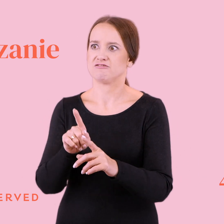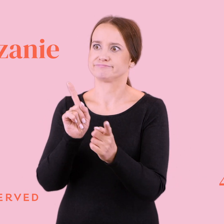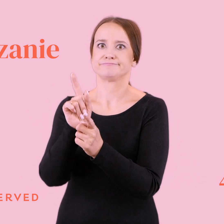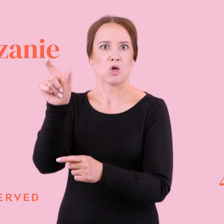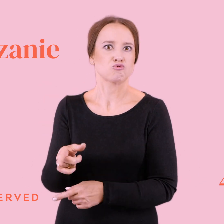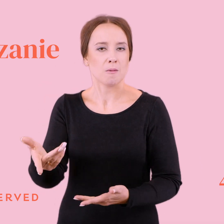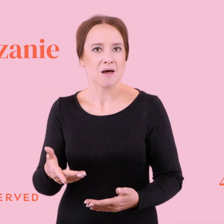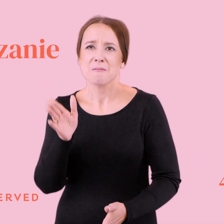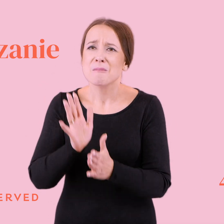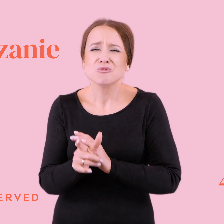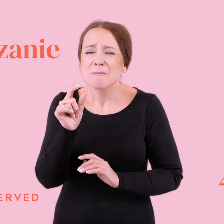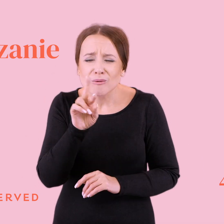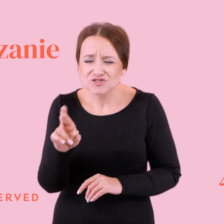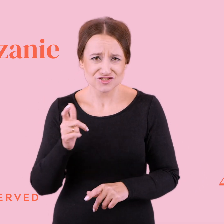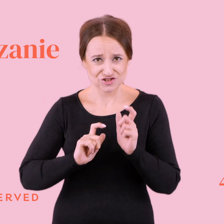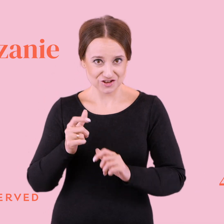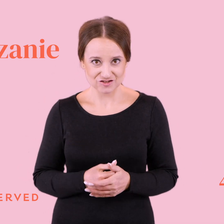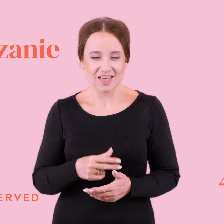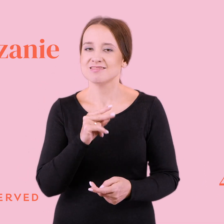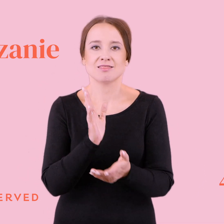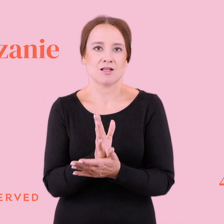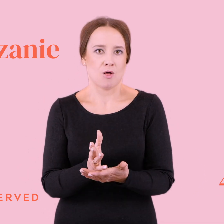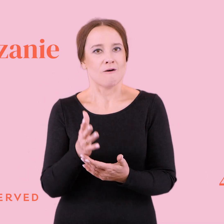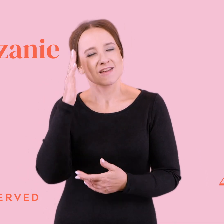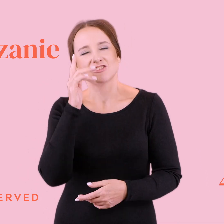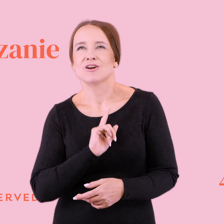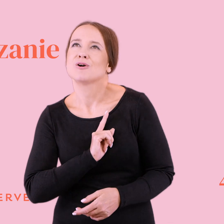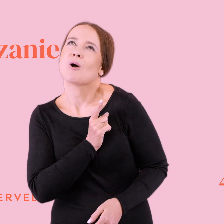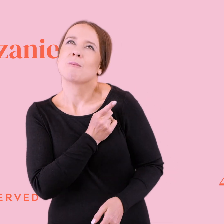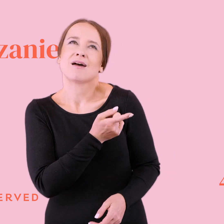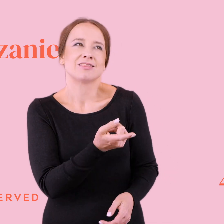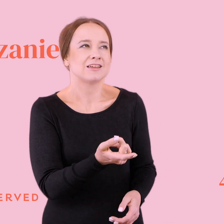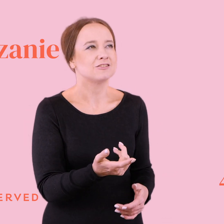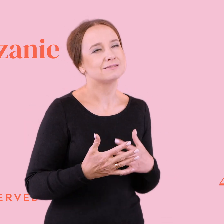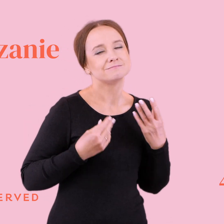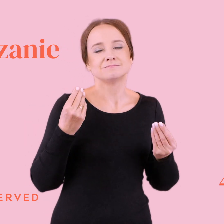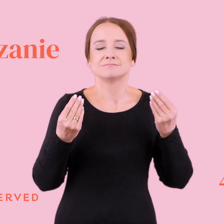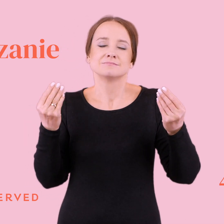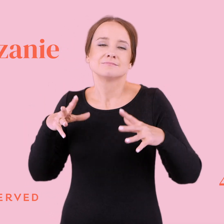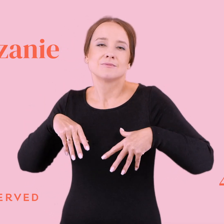No po prostu się cieszyć małymi rzeczami, no. Nie tylko tymi, wiecie, romantycznymi, bajkowymi początkami.